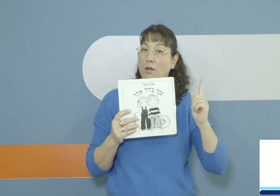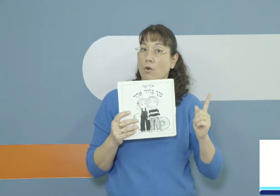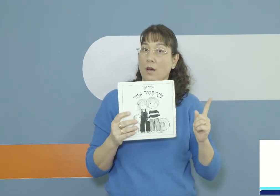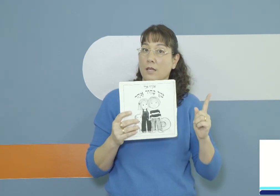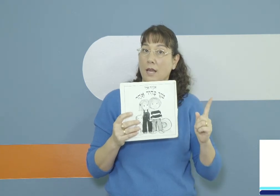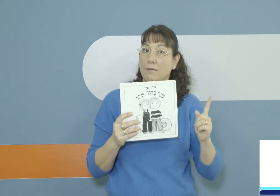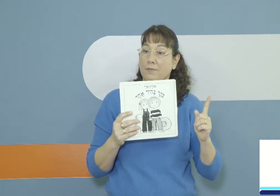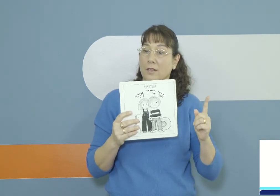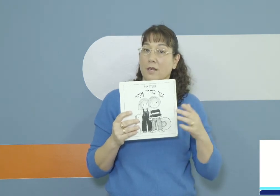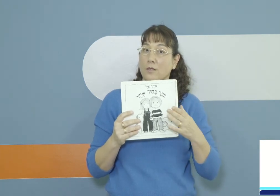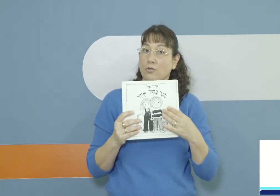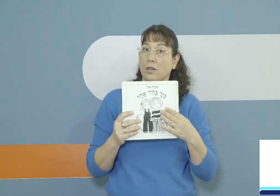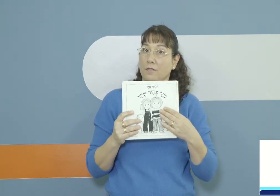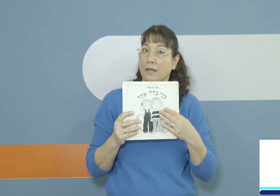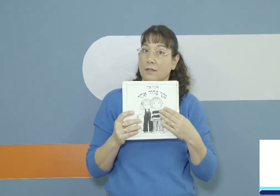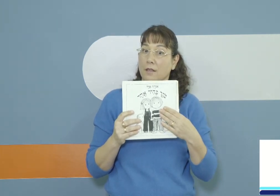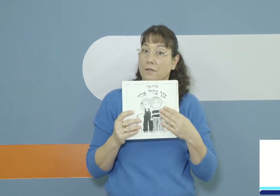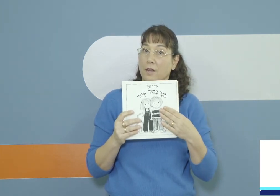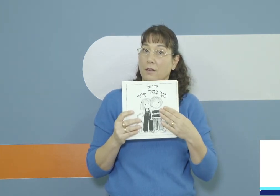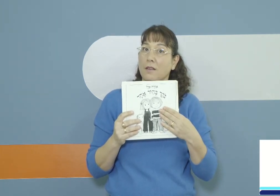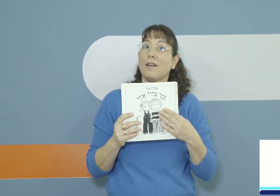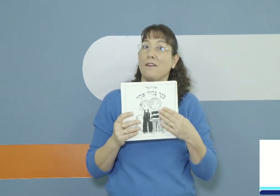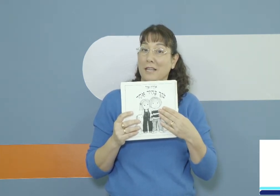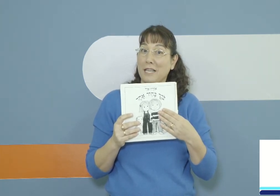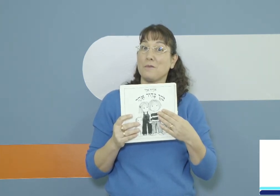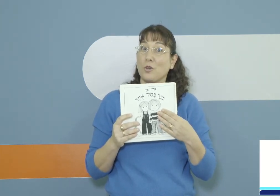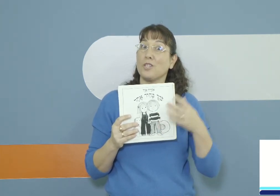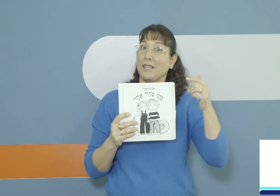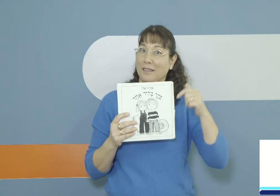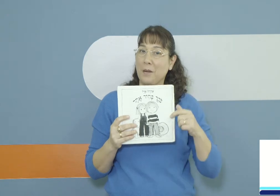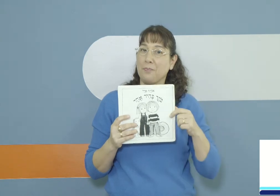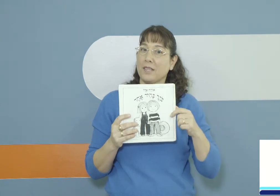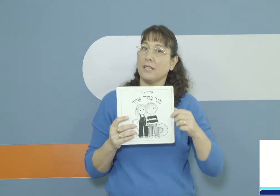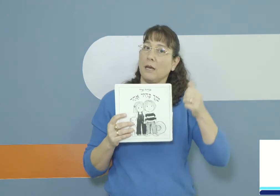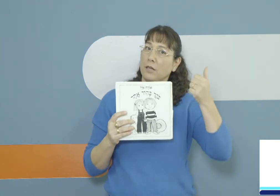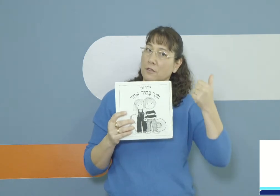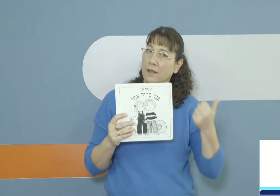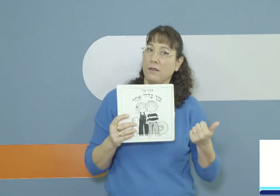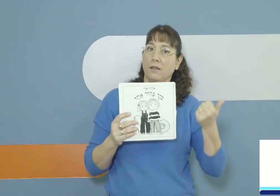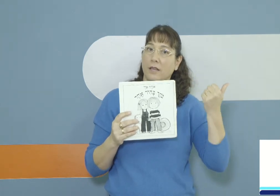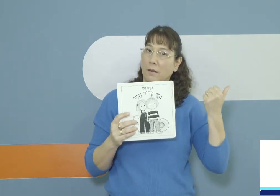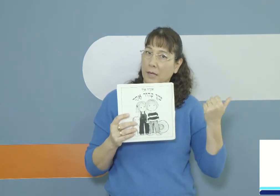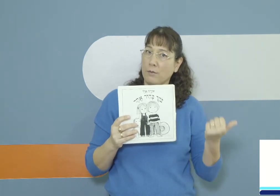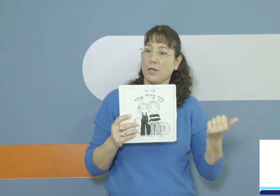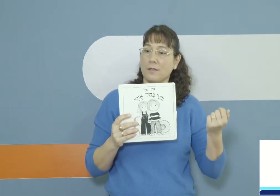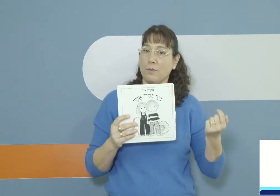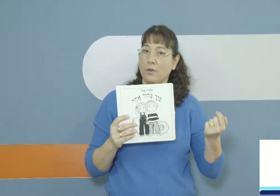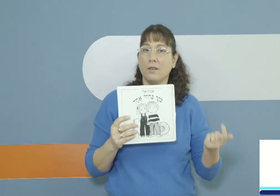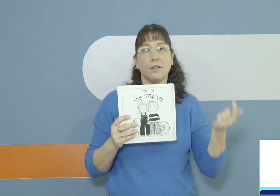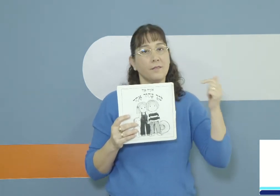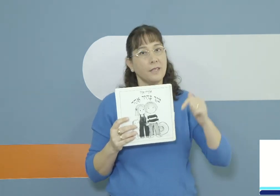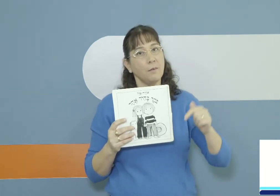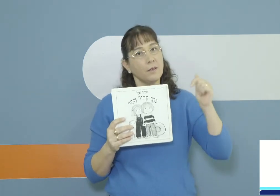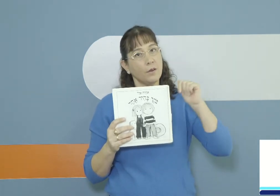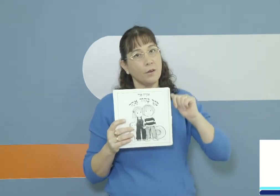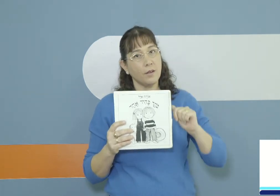אחד רק אור העייל היא זאת שכתבה את הספר אבל היא גם זאת שעירה היא גם כתבה את המילים של הסיפור